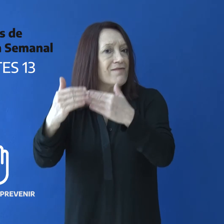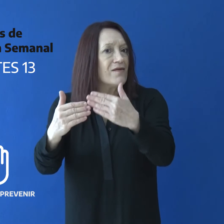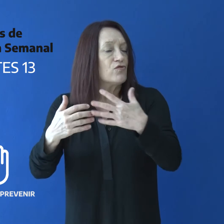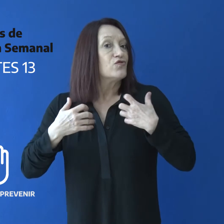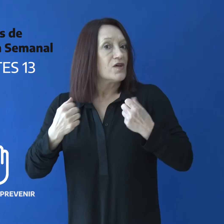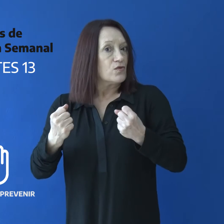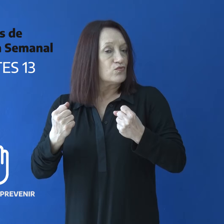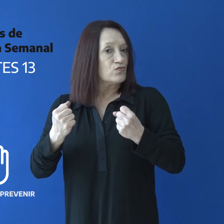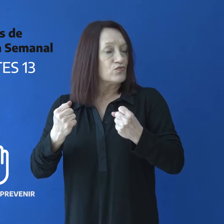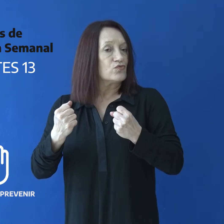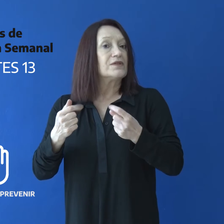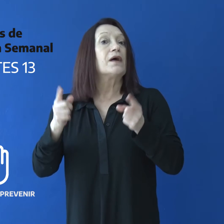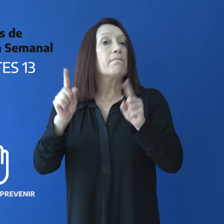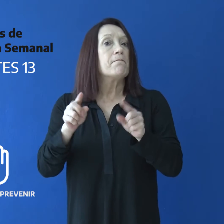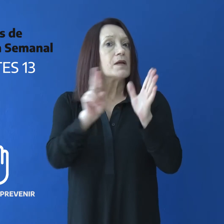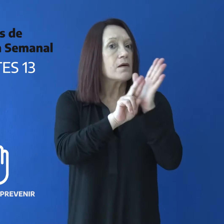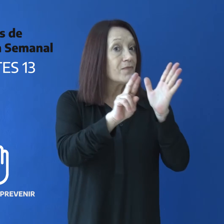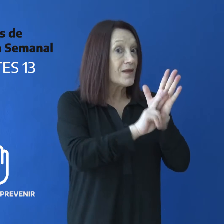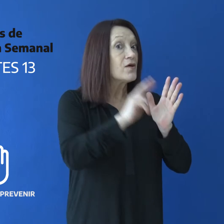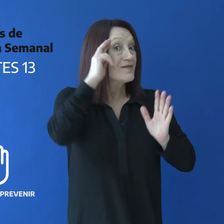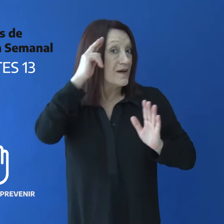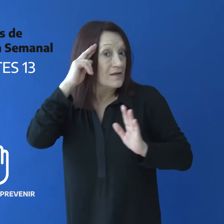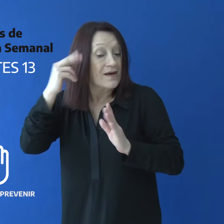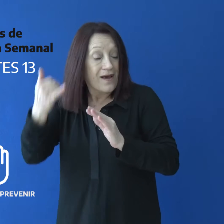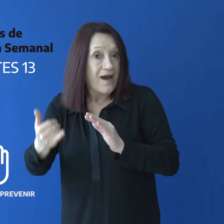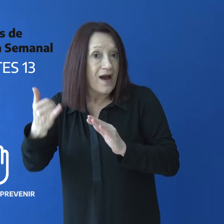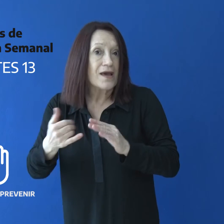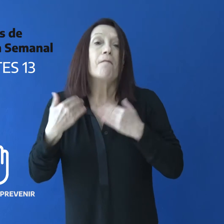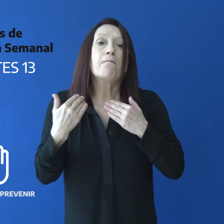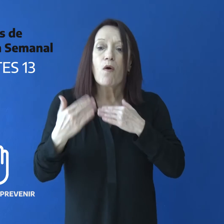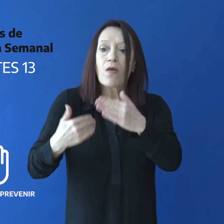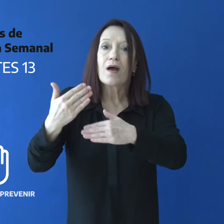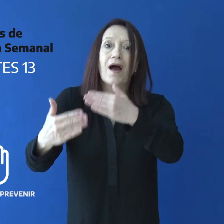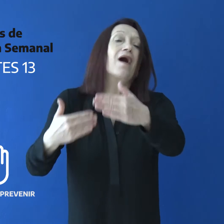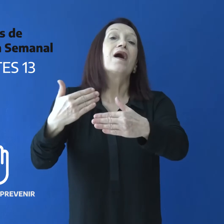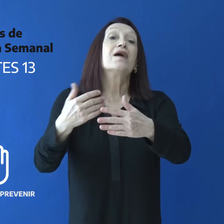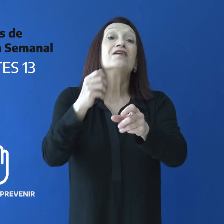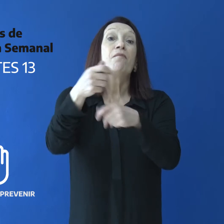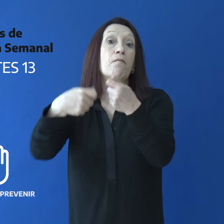y los protocolos existentes que permiten el desarrollo de actividades productivas y comerciales.